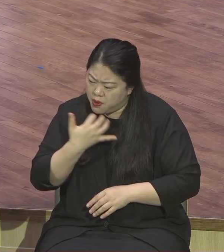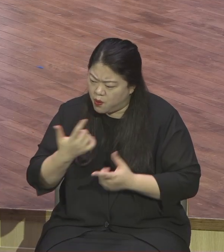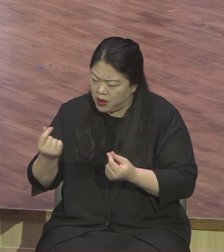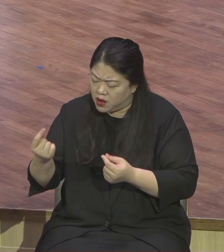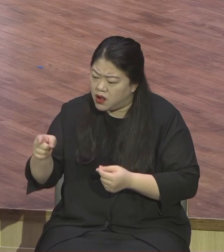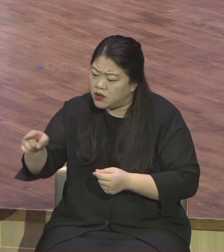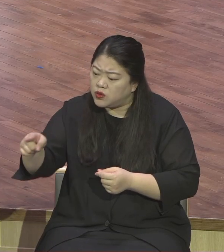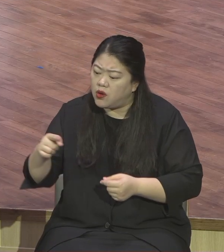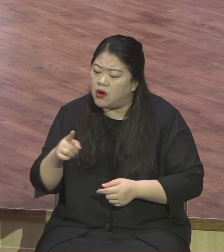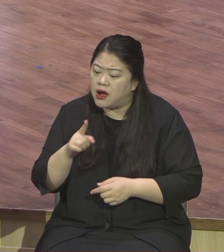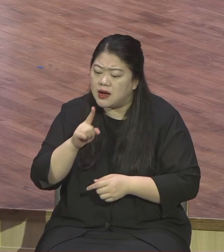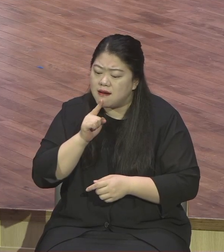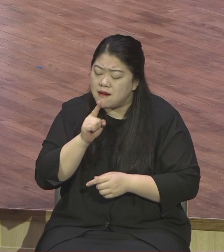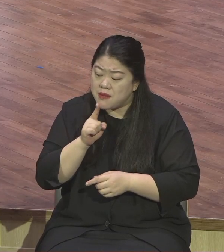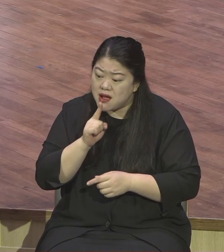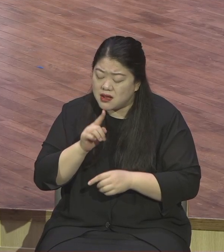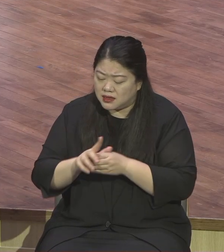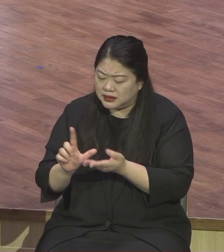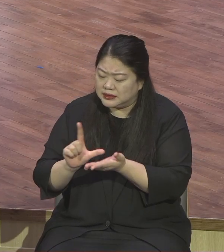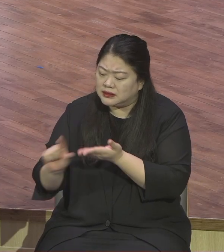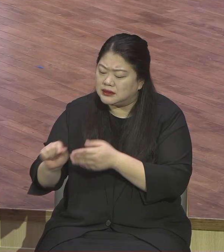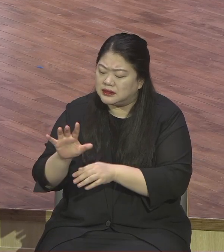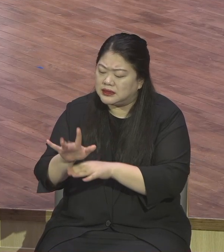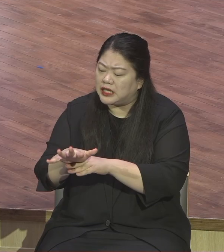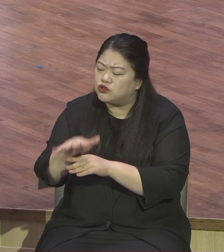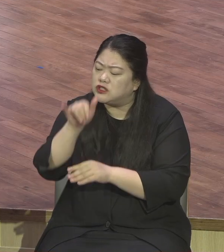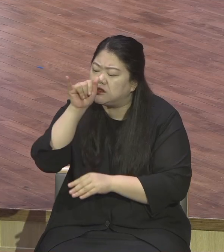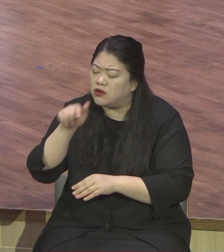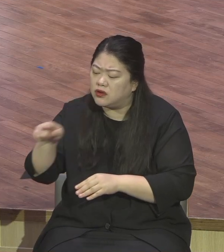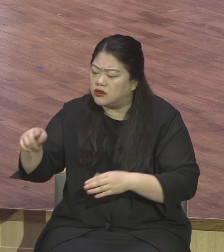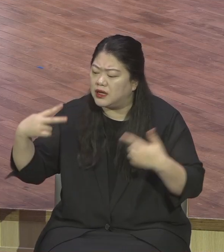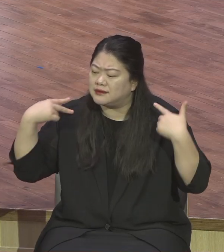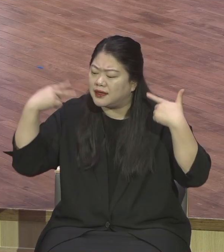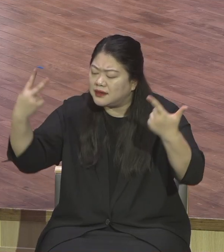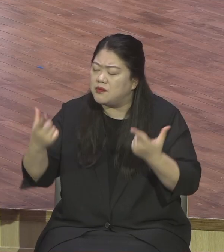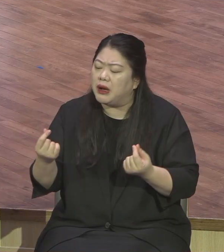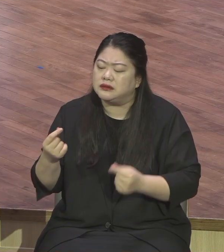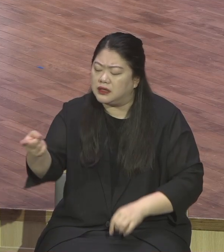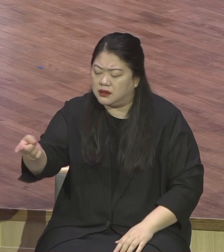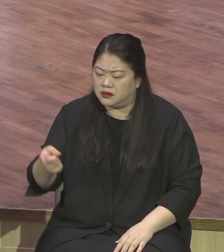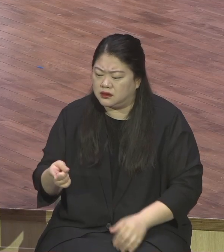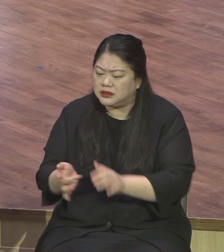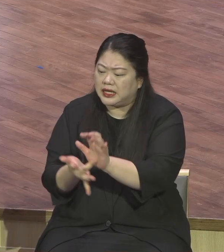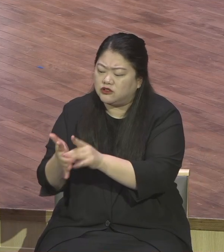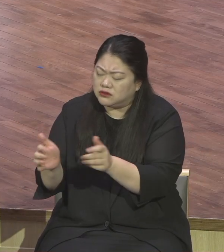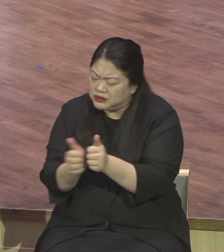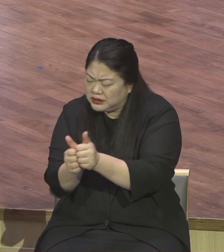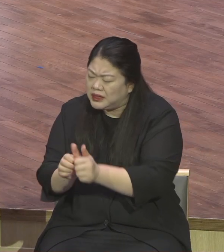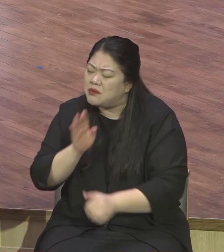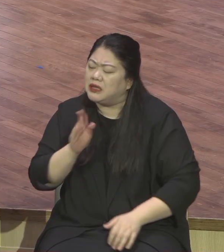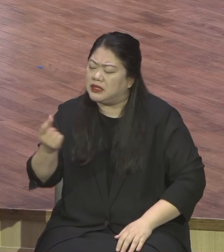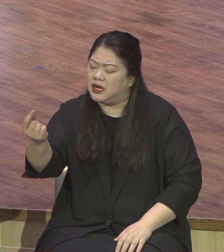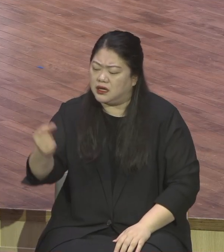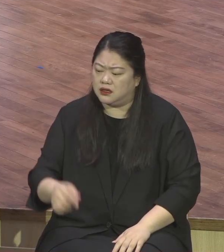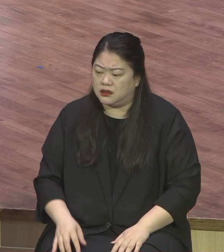예수와 함께 있었던 도당이라고 그렇게 말을 합니다. 그러니까 베드로가 이제는 저주까지 하면서